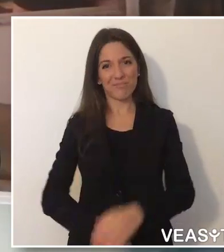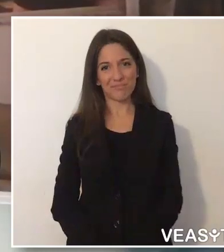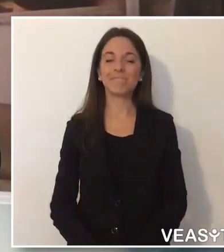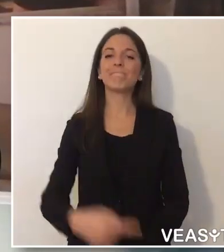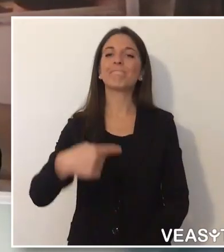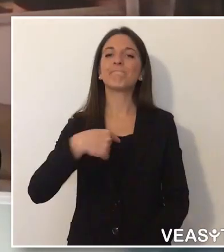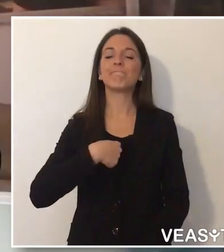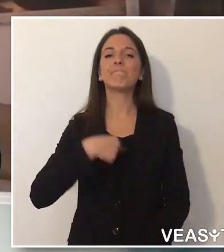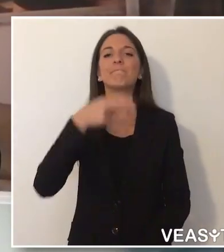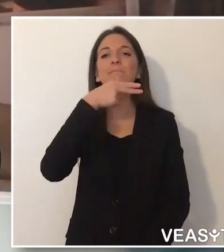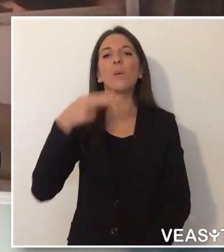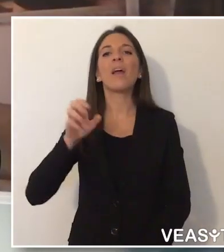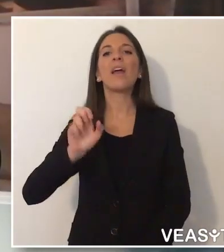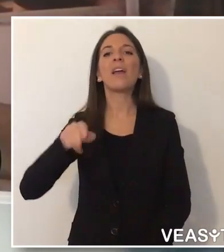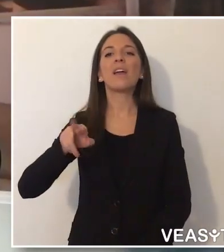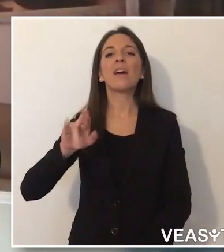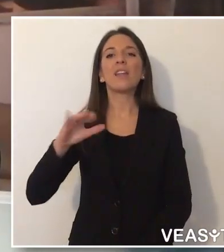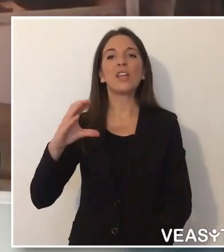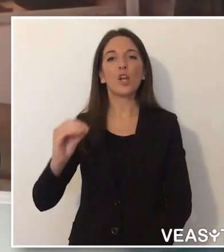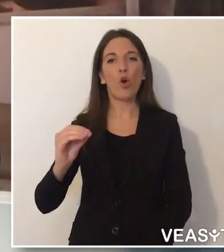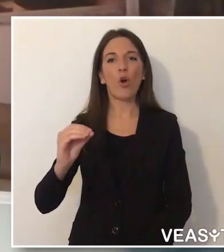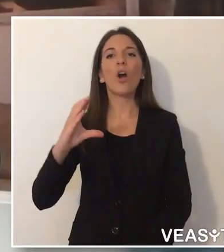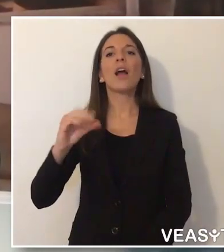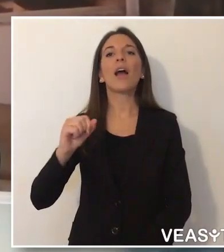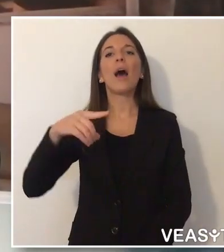Enrico Capiozzo, presidente Visit SRL.